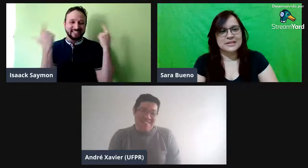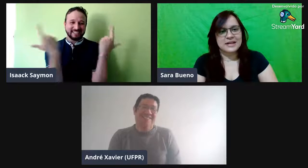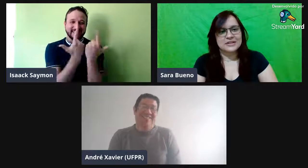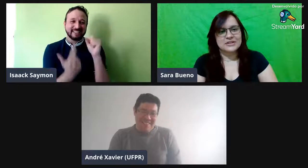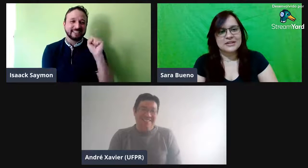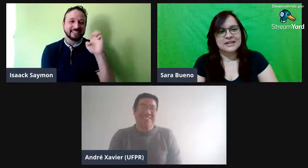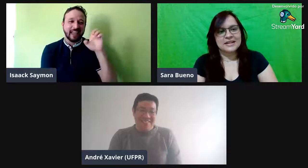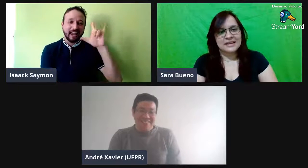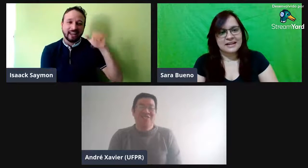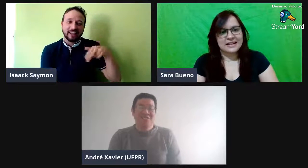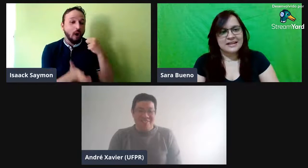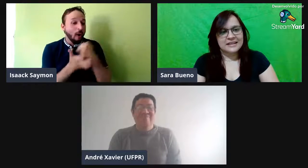slide.